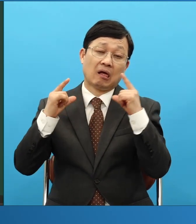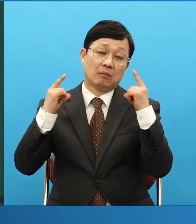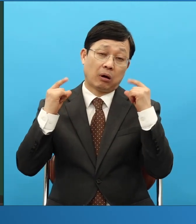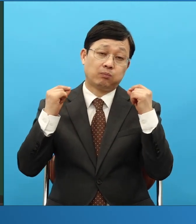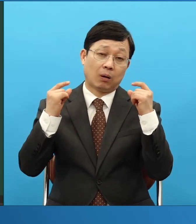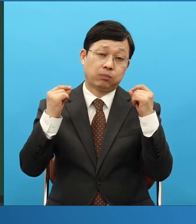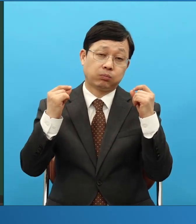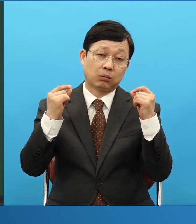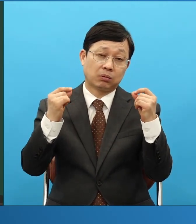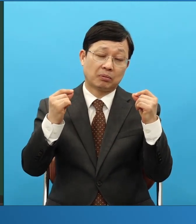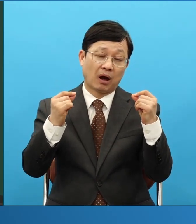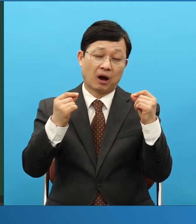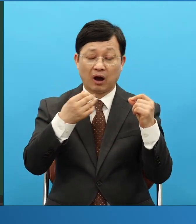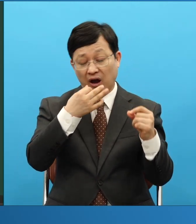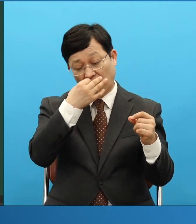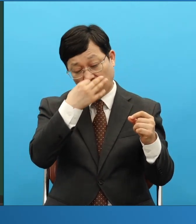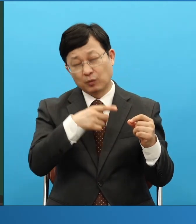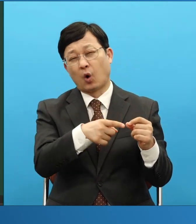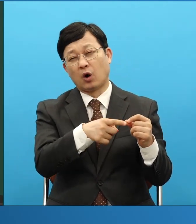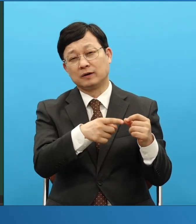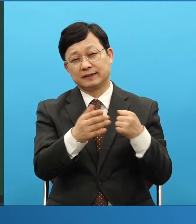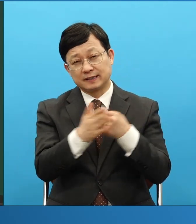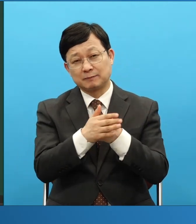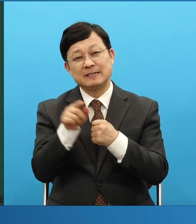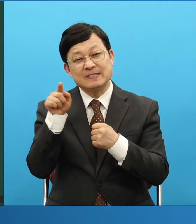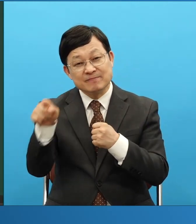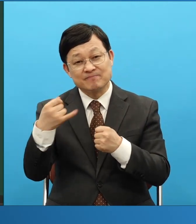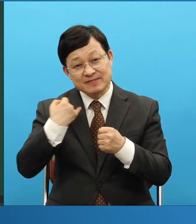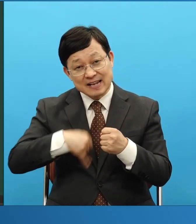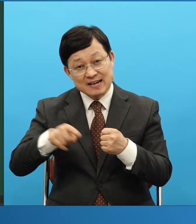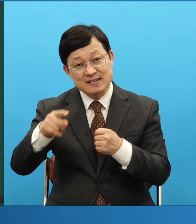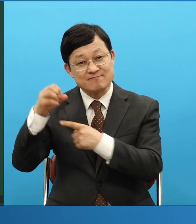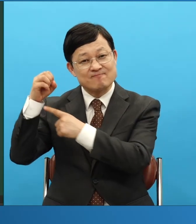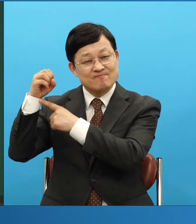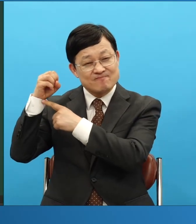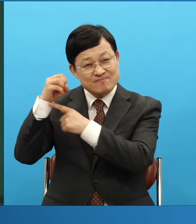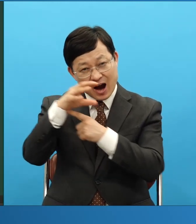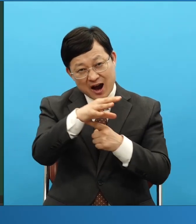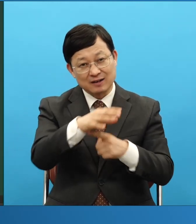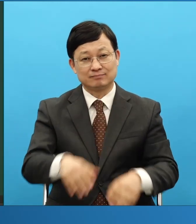기적이요 네가 빛을 바라는 거야 언젠가는 그 빛은 아버지에게 빛이게 돼 있어